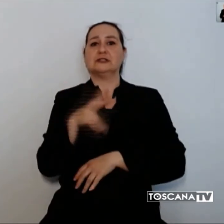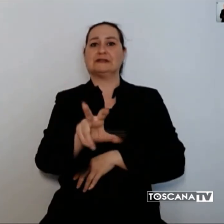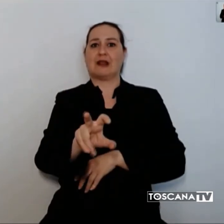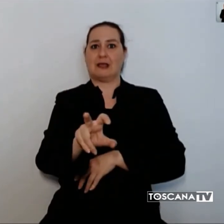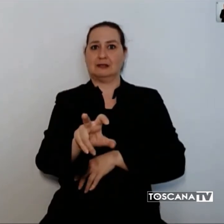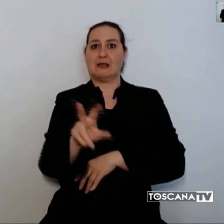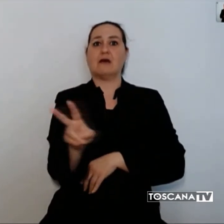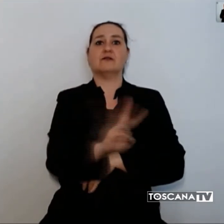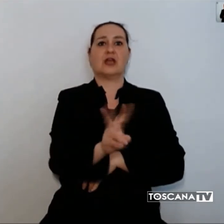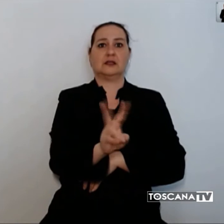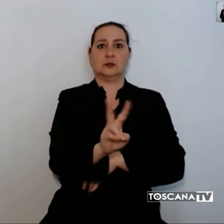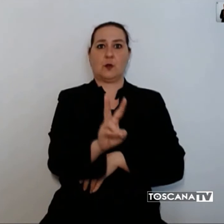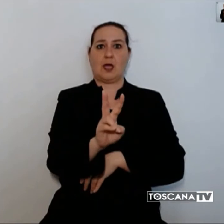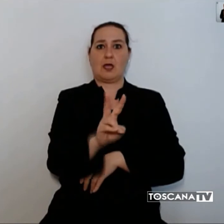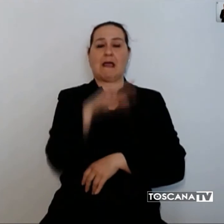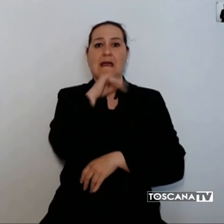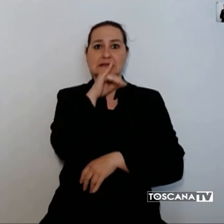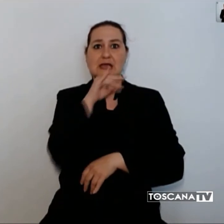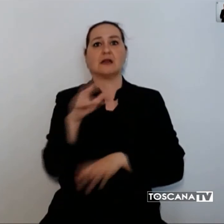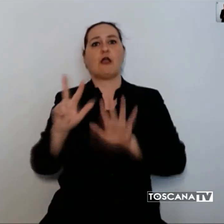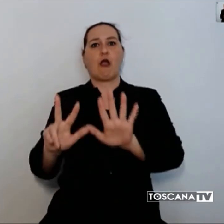e 8 operatori.